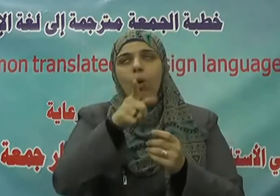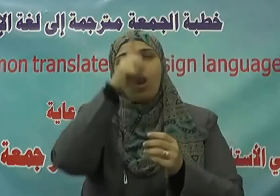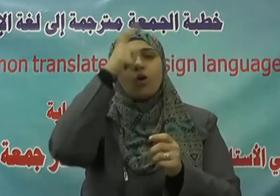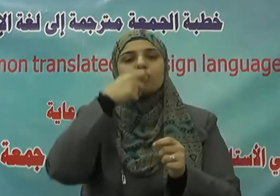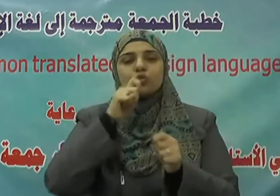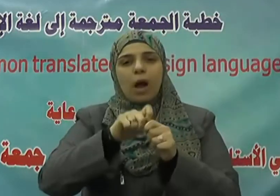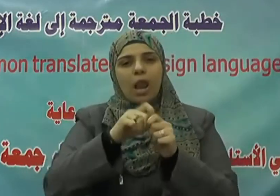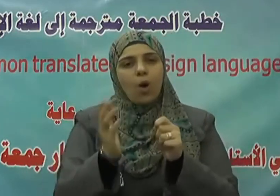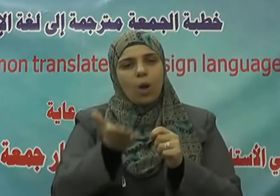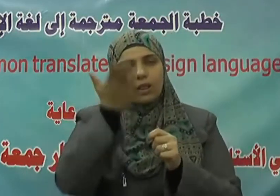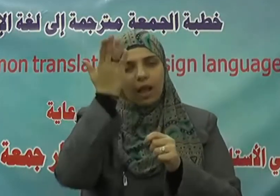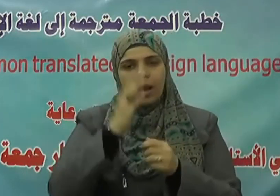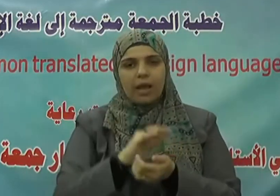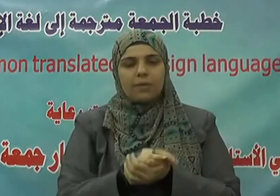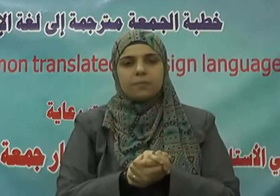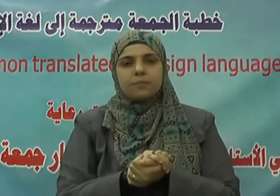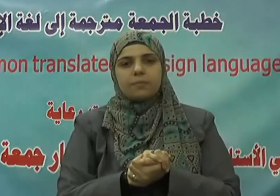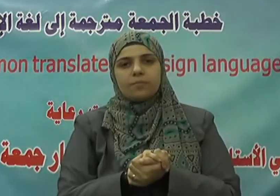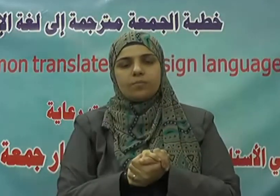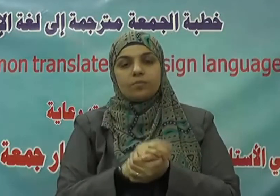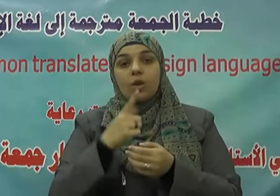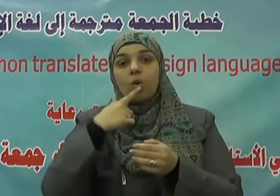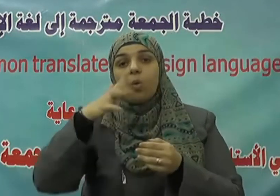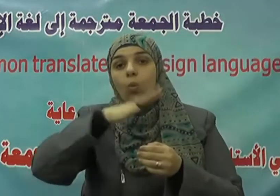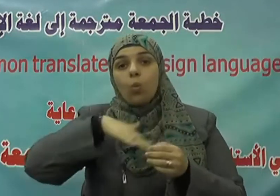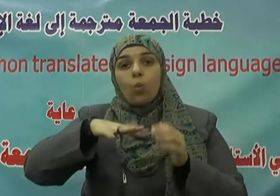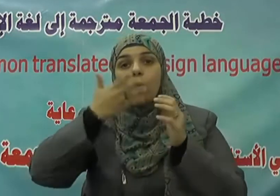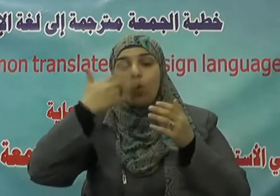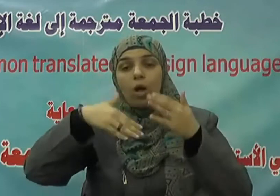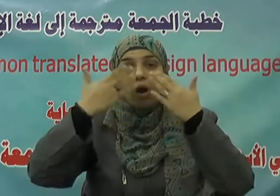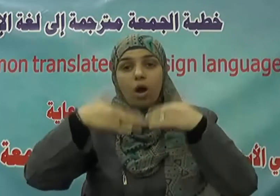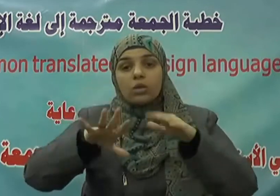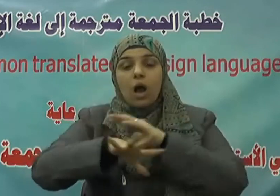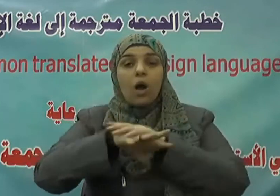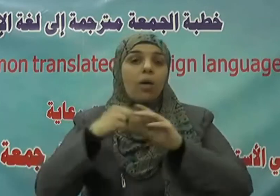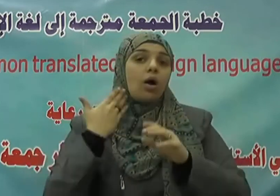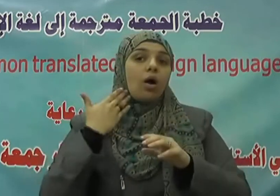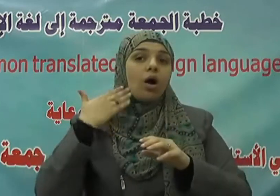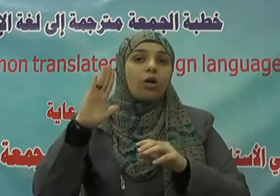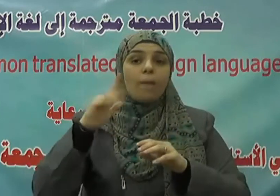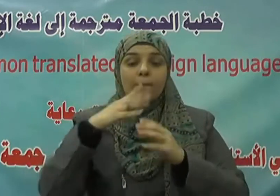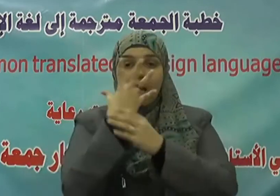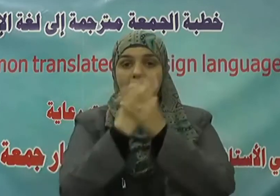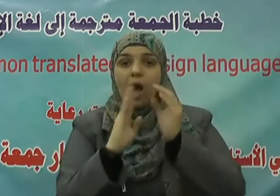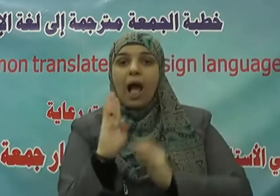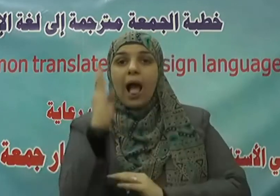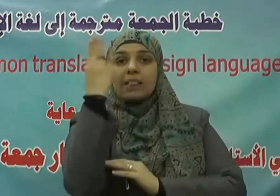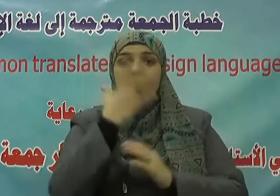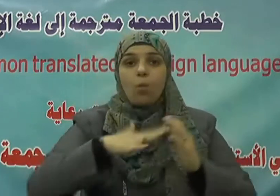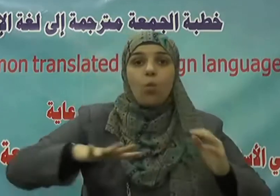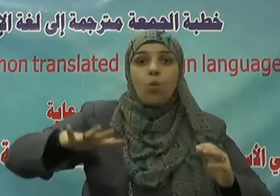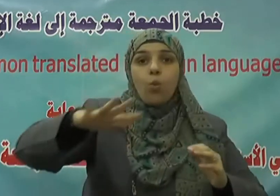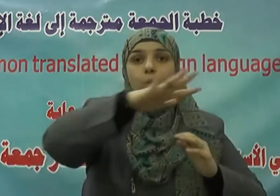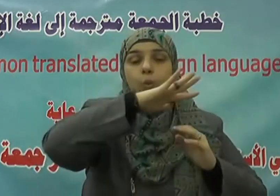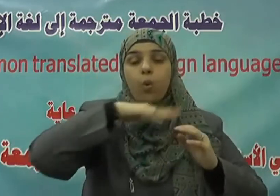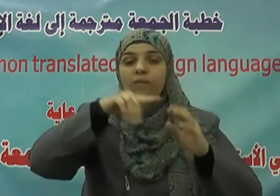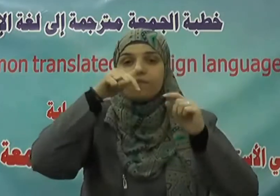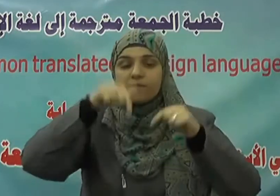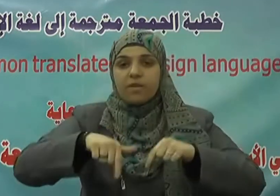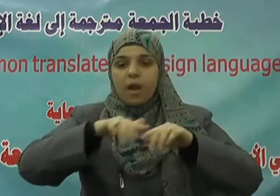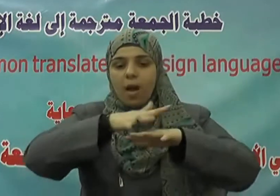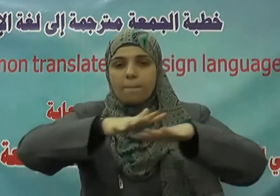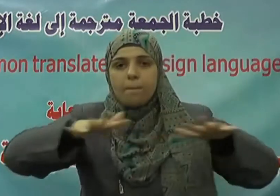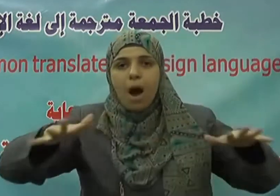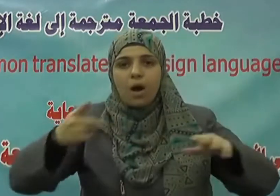وتعالى ولقد كرمنا بني آدم وحملناهم في البر والبحر ورزقناهم